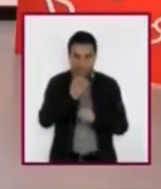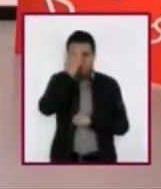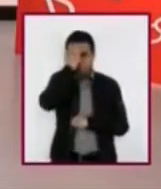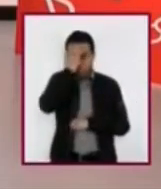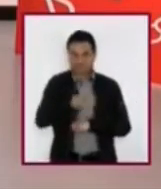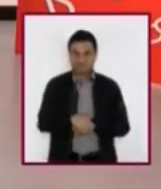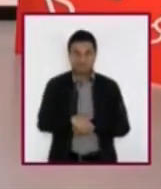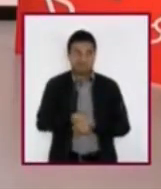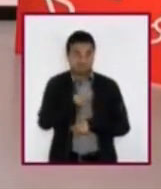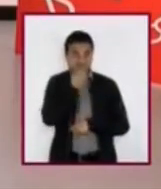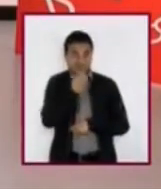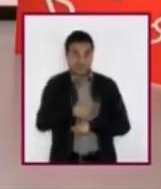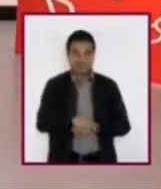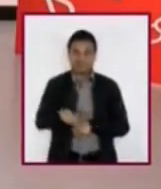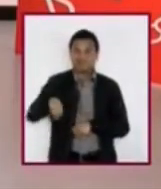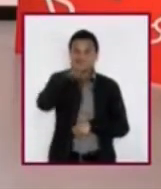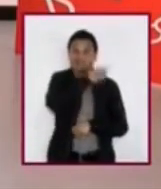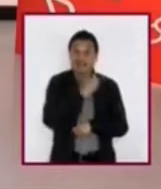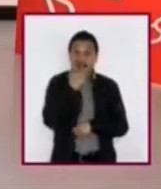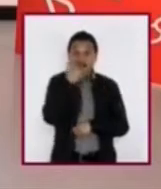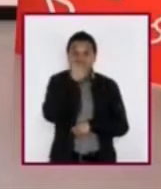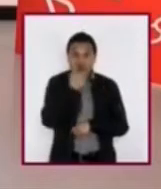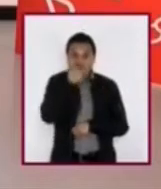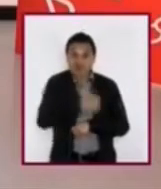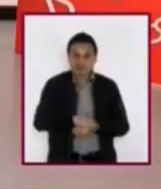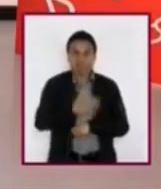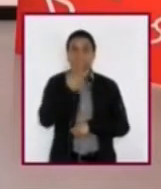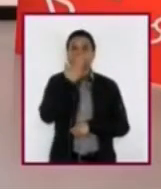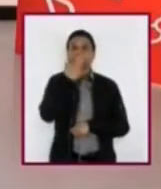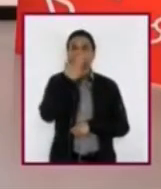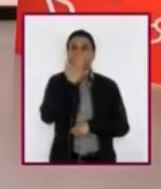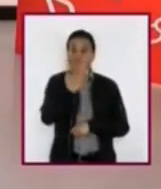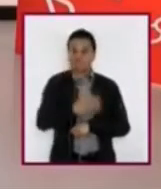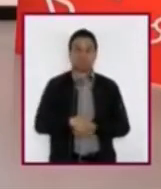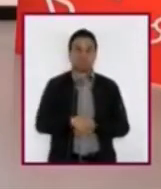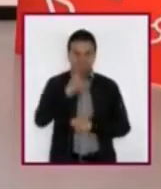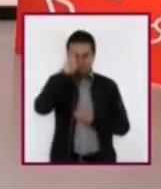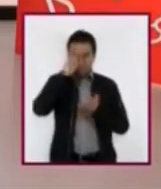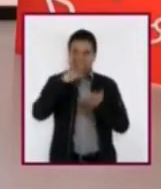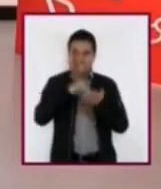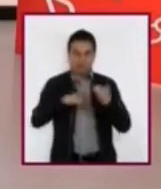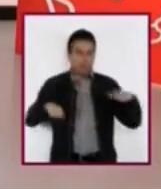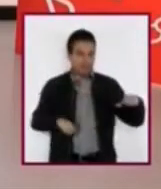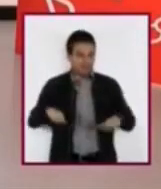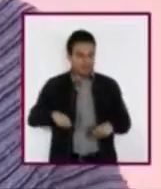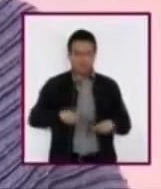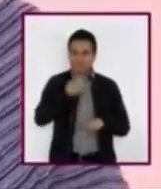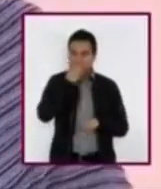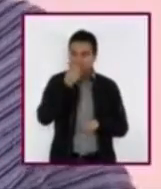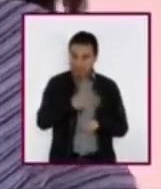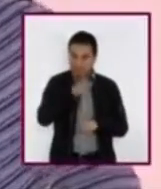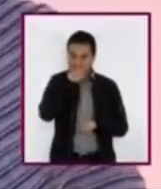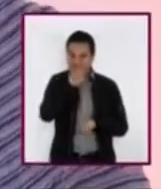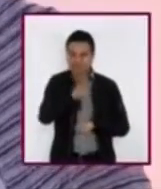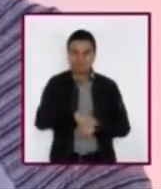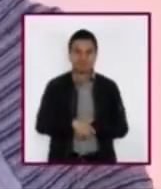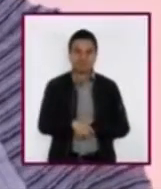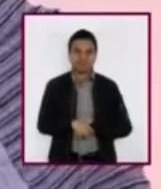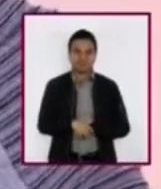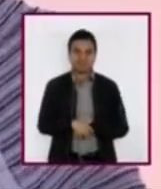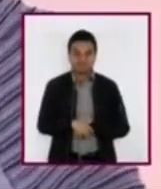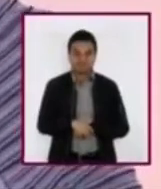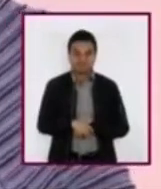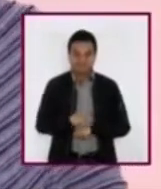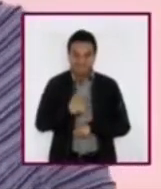Y a todas y todos nuestros estudiantes que lo hicieron en casa, estoy segura que les quedó increíble también. Me hicieron sentir muchas